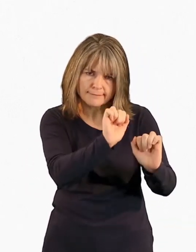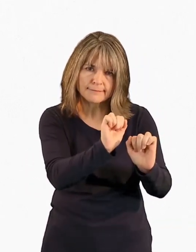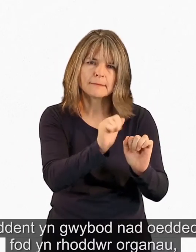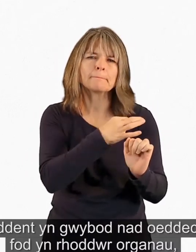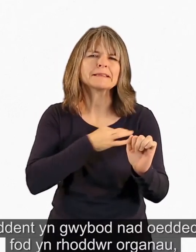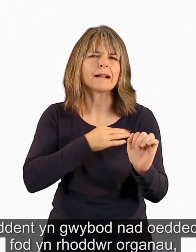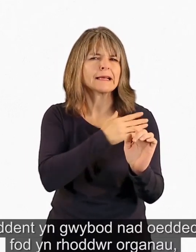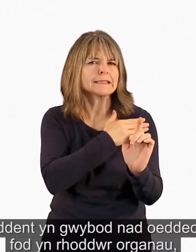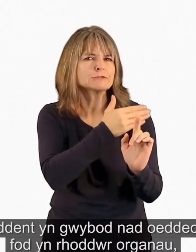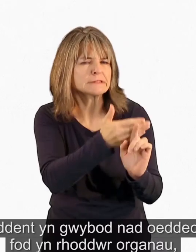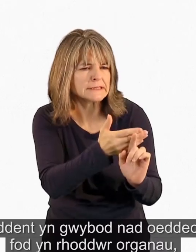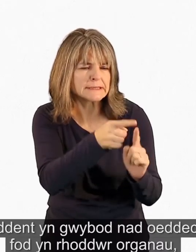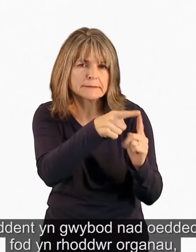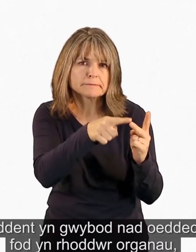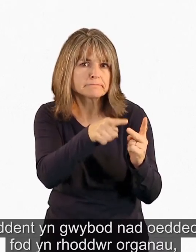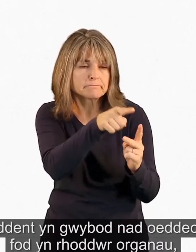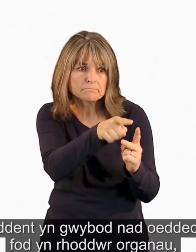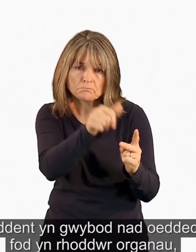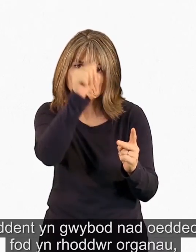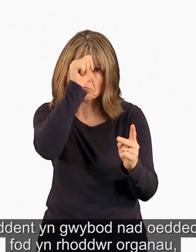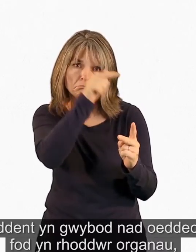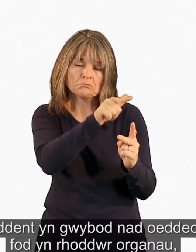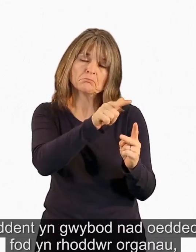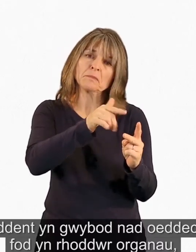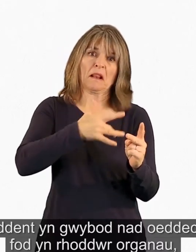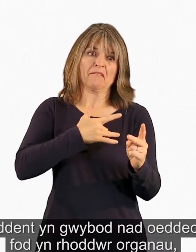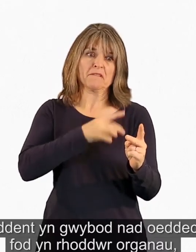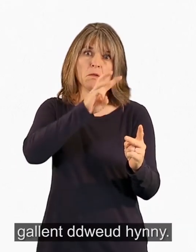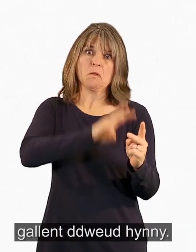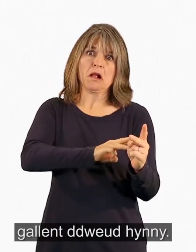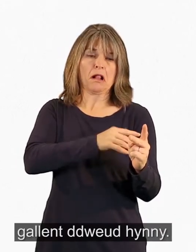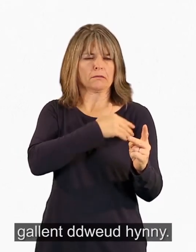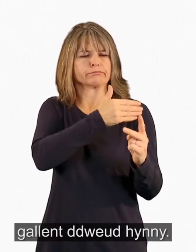Os oeddent yn gwybod nad oedd ych yn fod yn rhodd yr organau, gallent ddweud hynny.